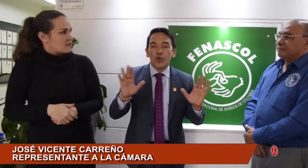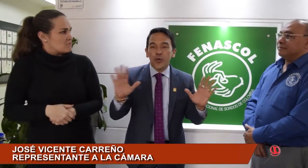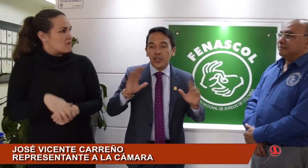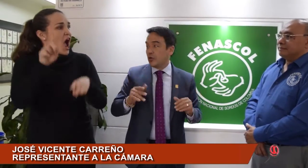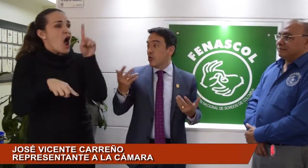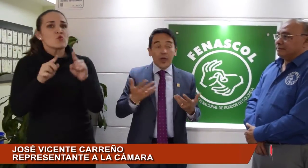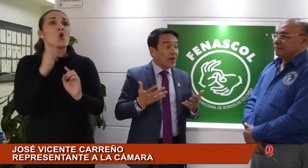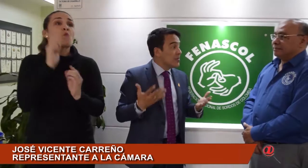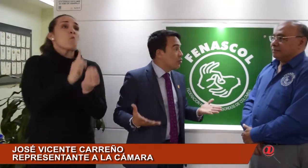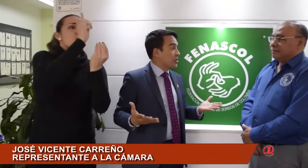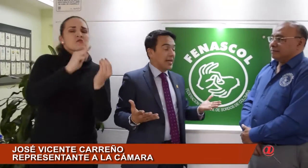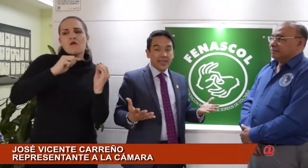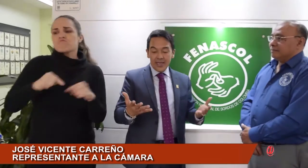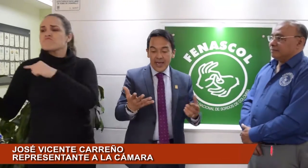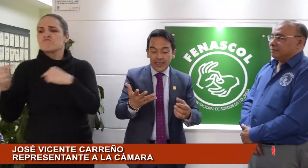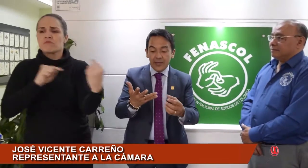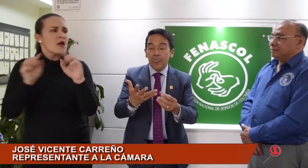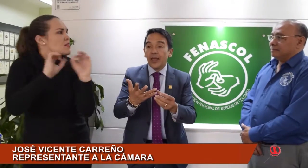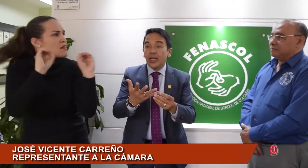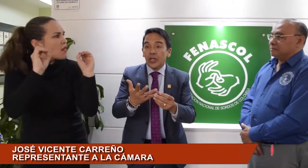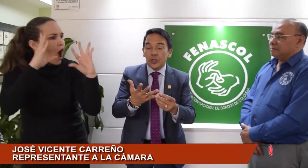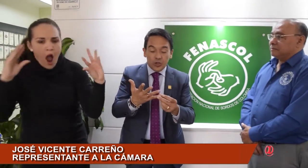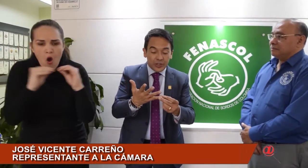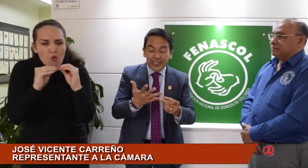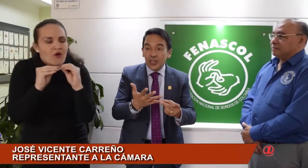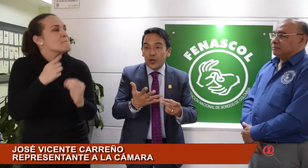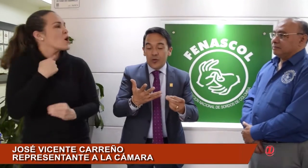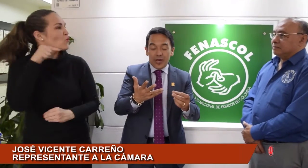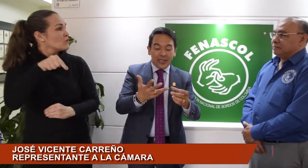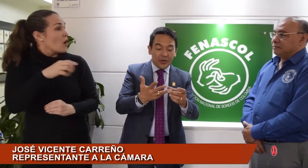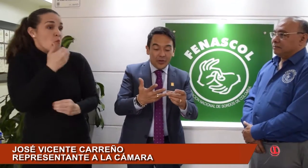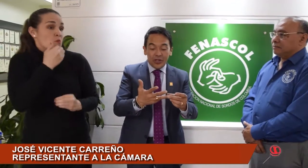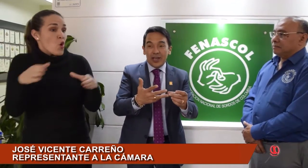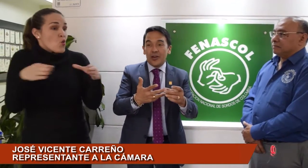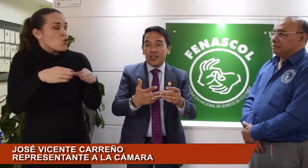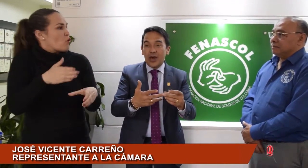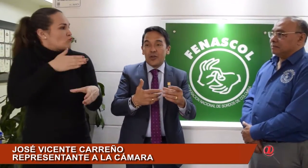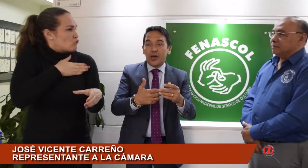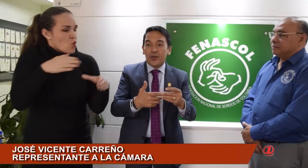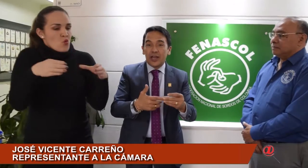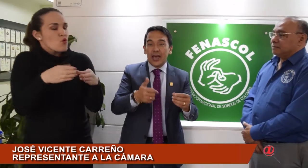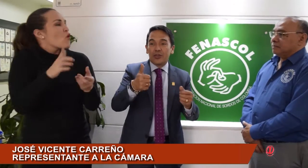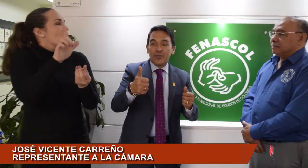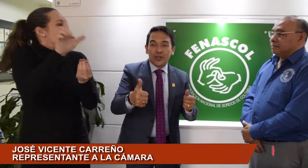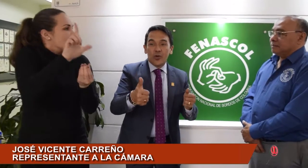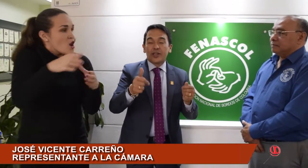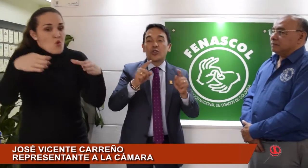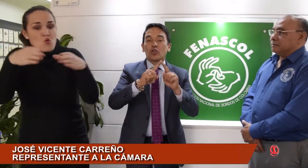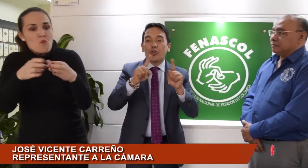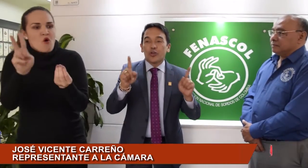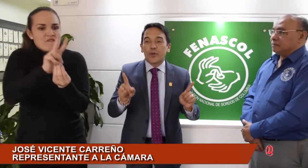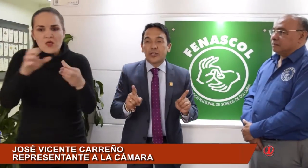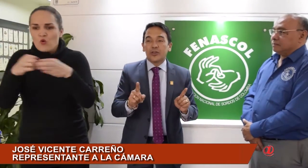no hubo color político, es lo que más me gusta. Aquí, los del Centro Democrático, los Liberales, de la U de Cambio Radical, los del